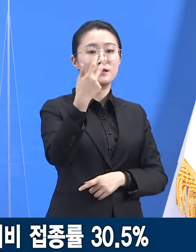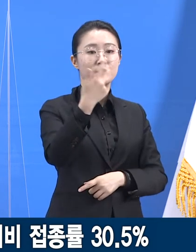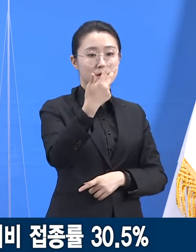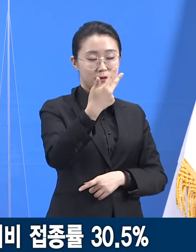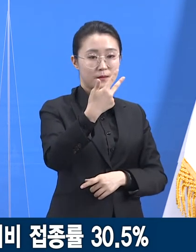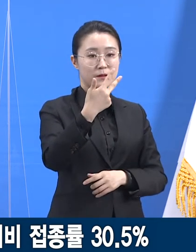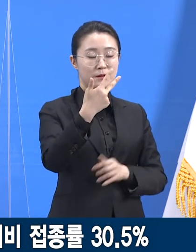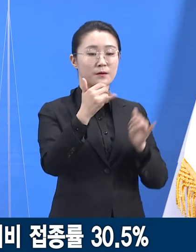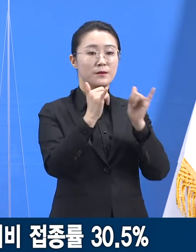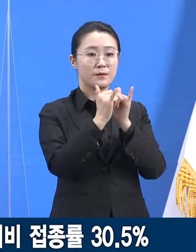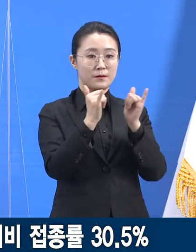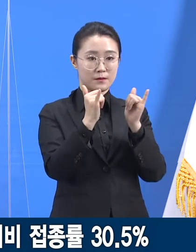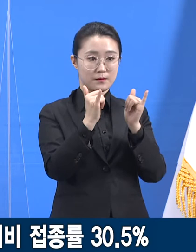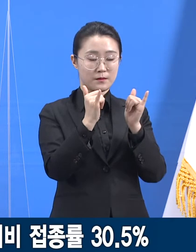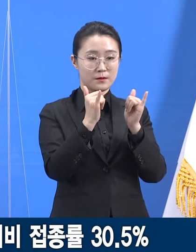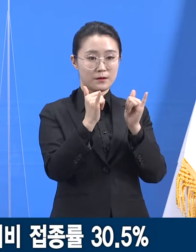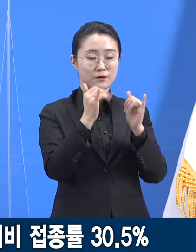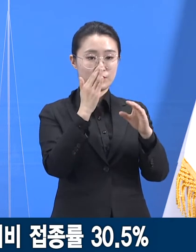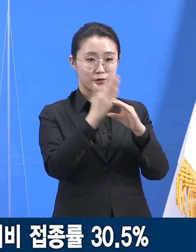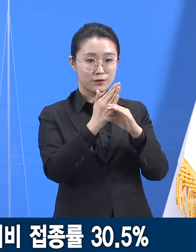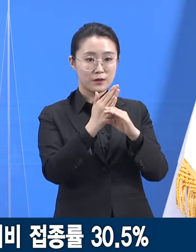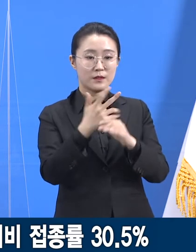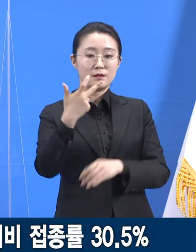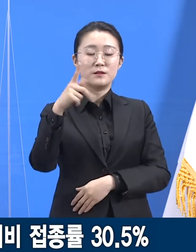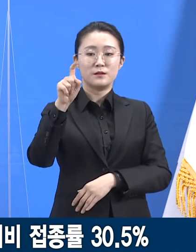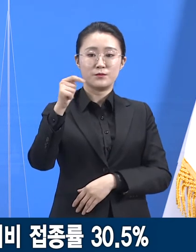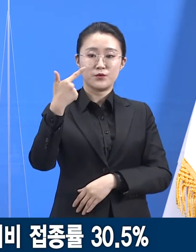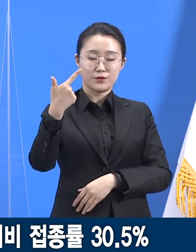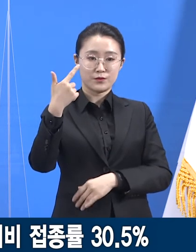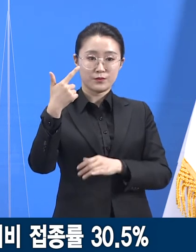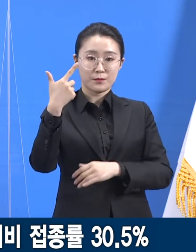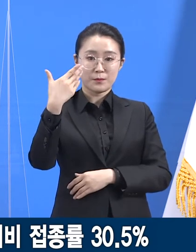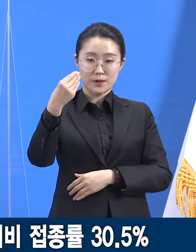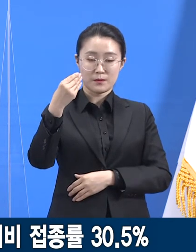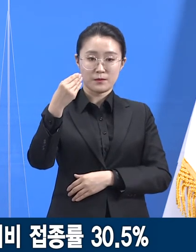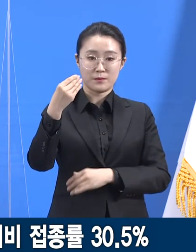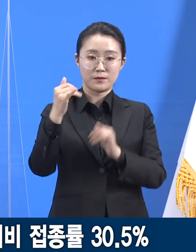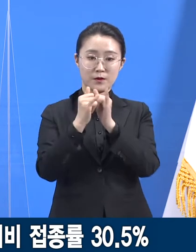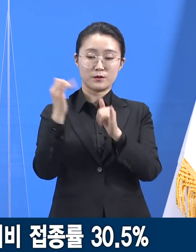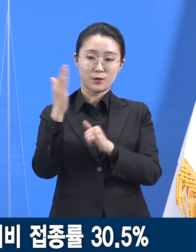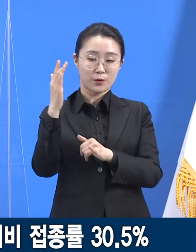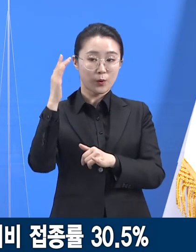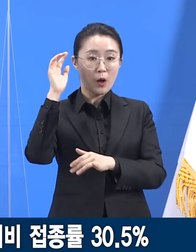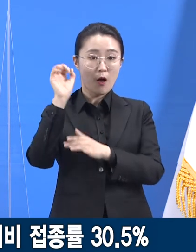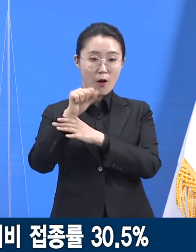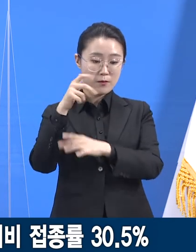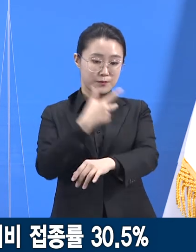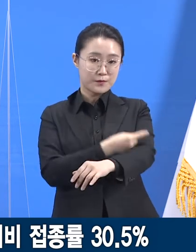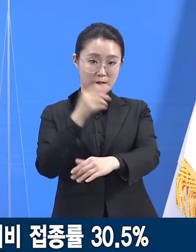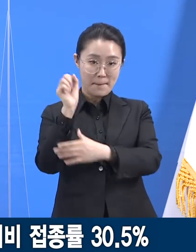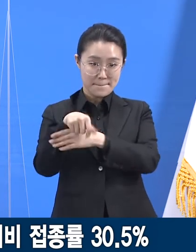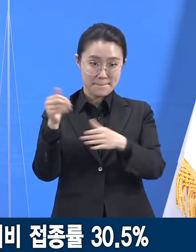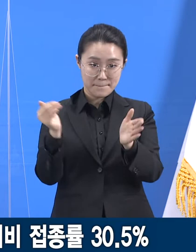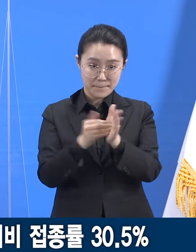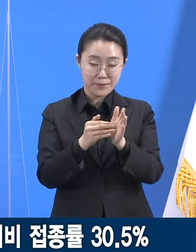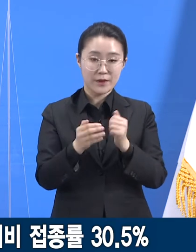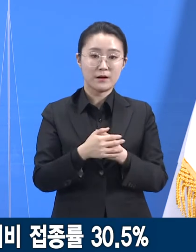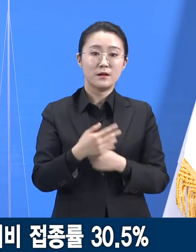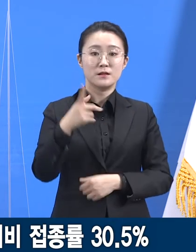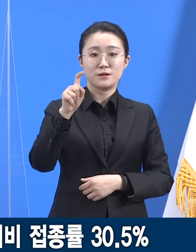16만 7,571명이 동의하셨고 16만 2,614명을 접종했습니다.